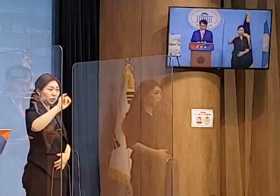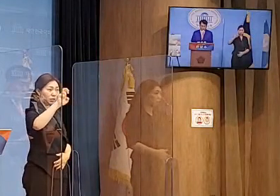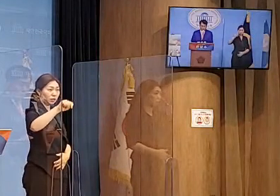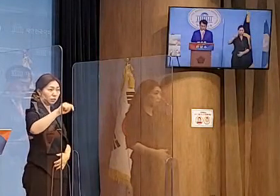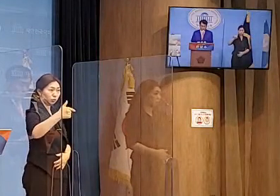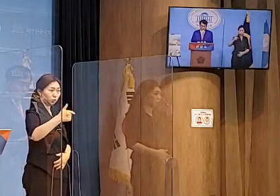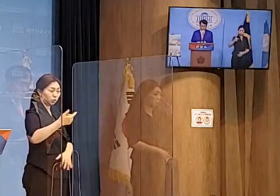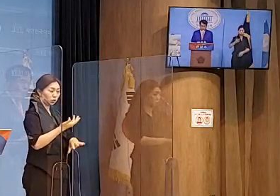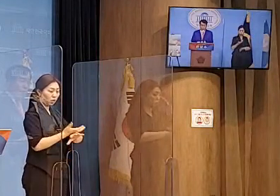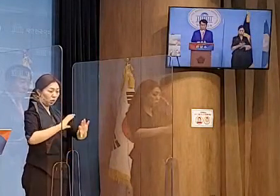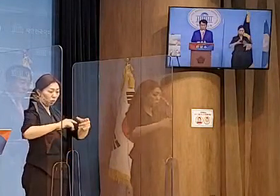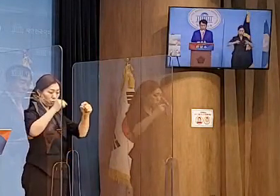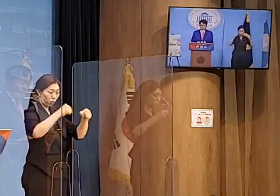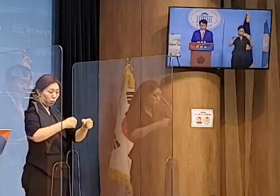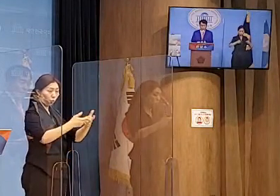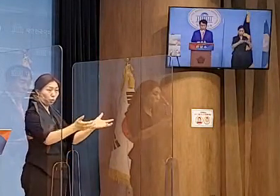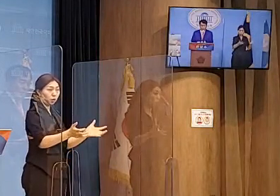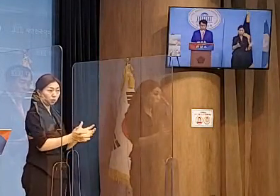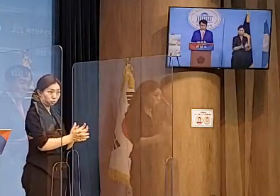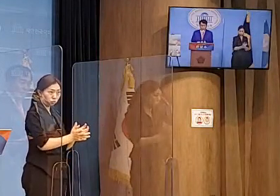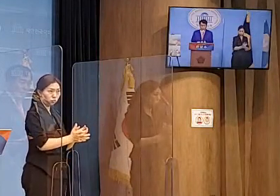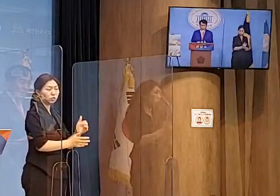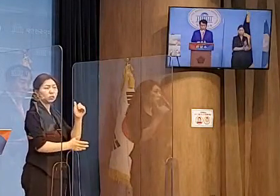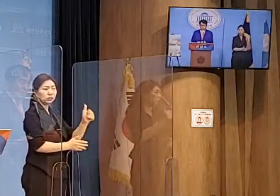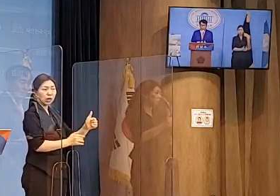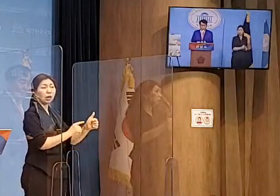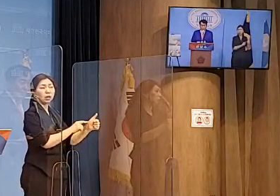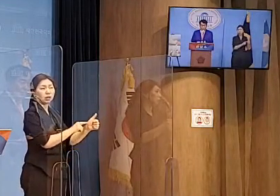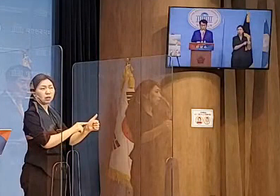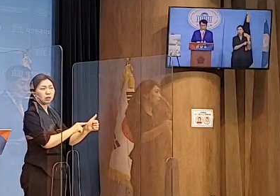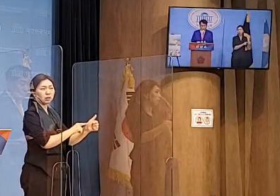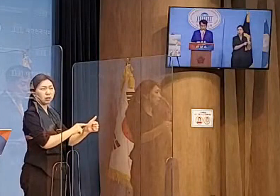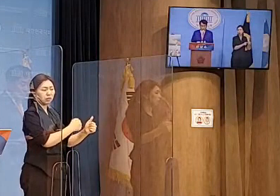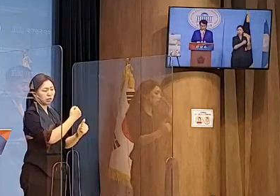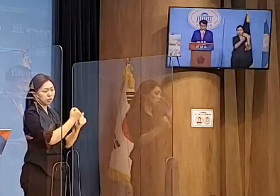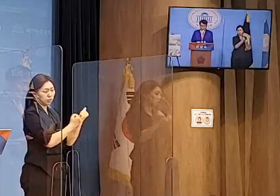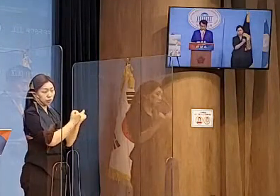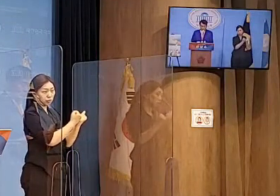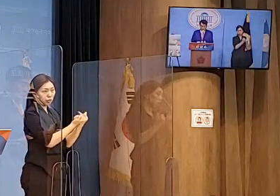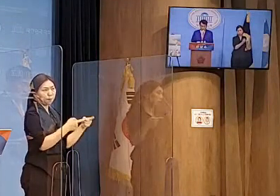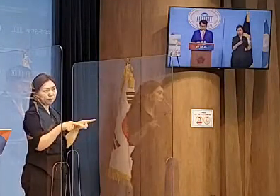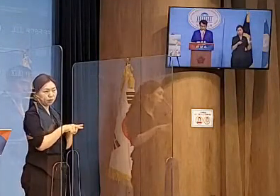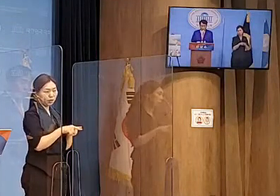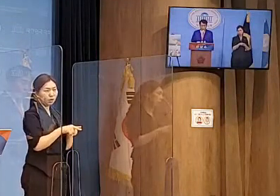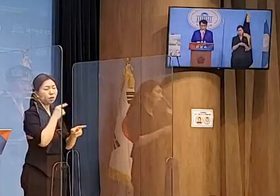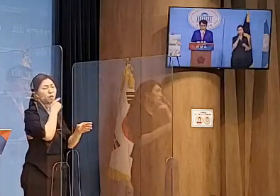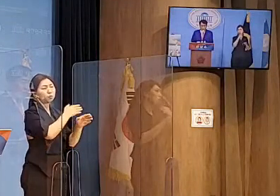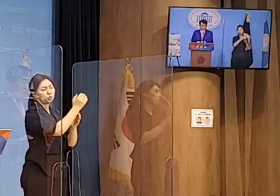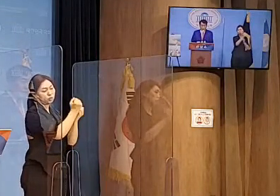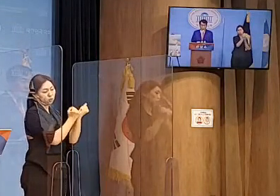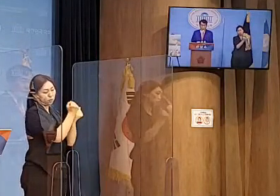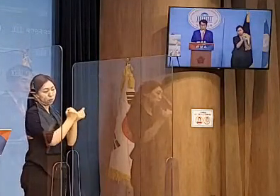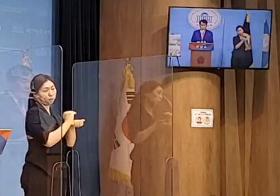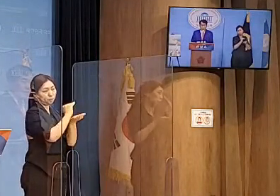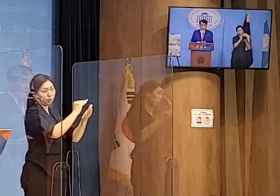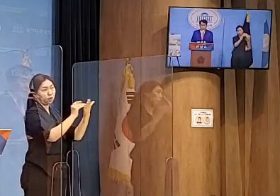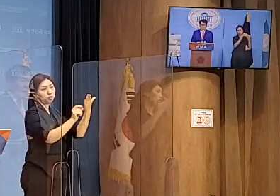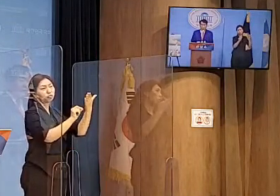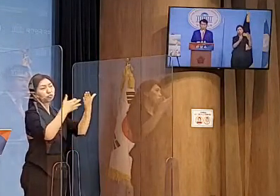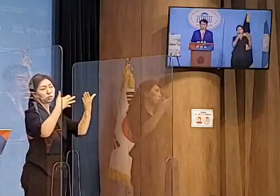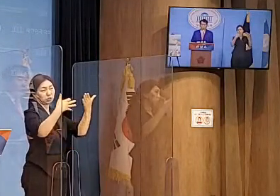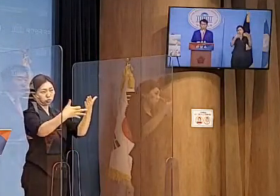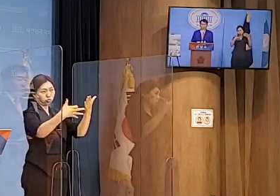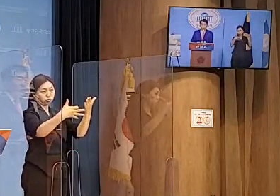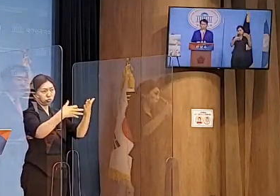북을 설득하여 9.19 평양공동선언을 이끌어낸